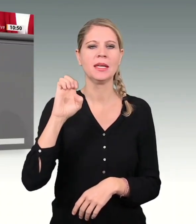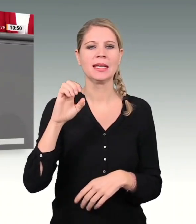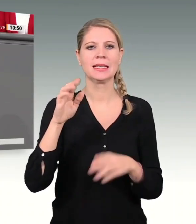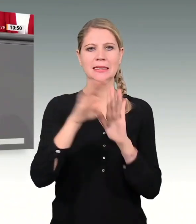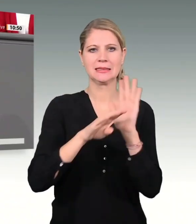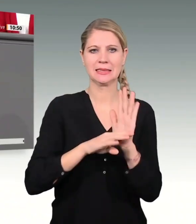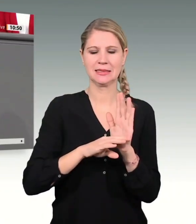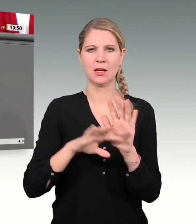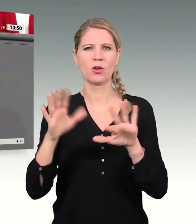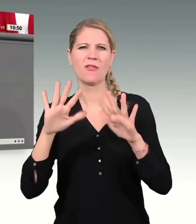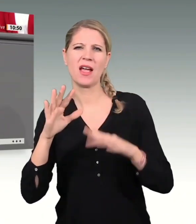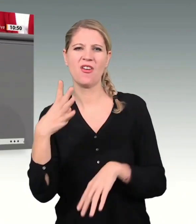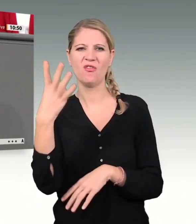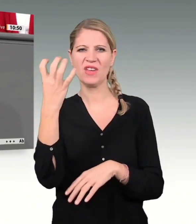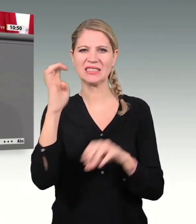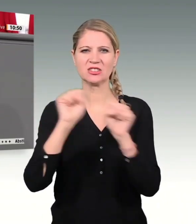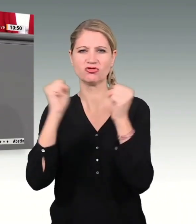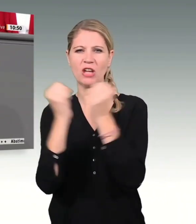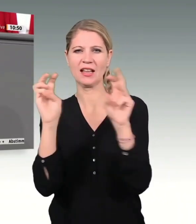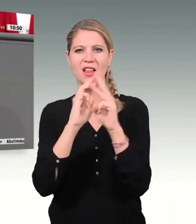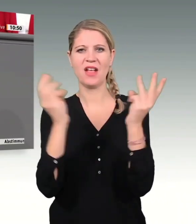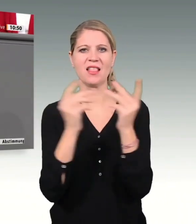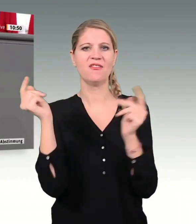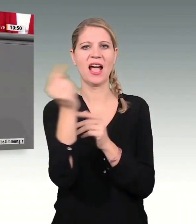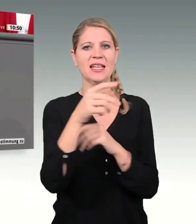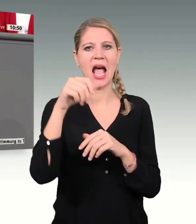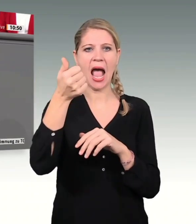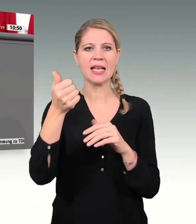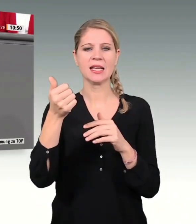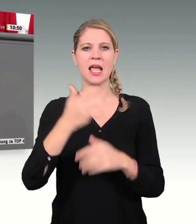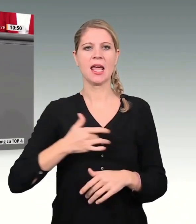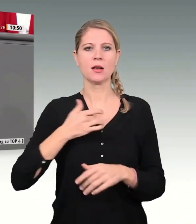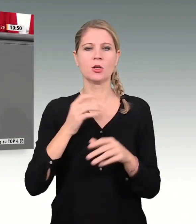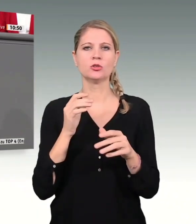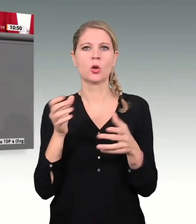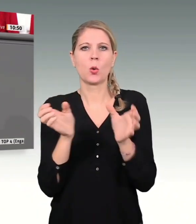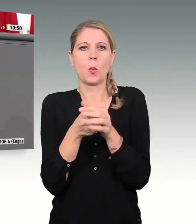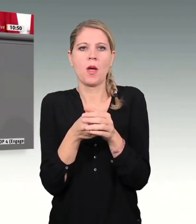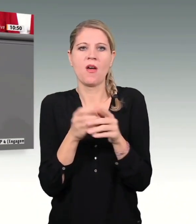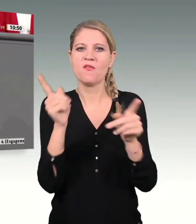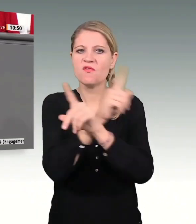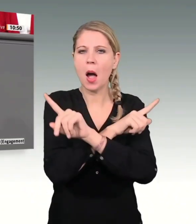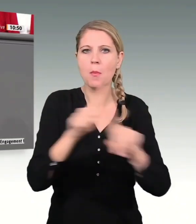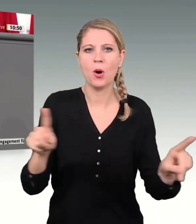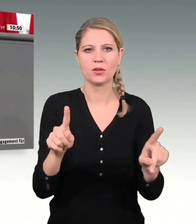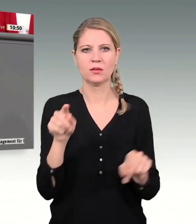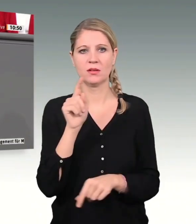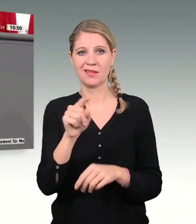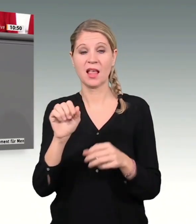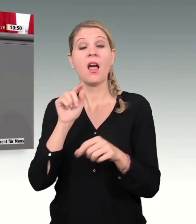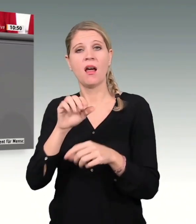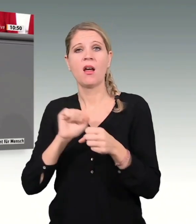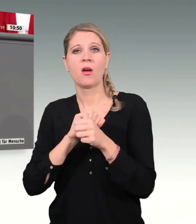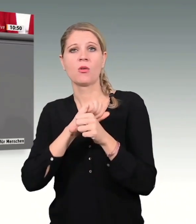religiöse Gruppe verboten. Die Covid-Pandemie war zum Teil auch ein wirkommender Vorwand, um die